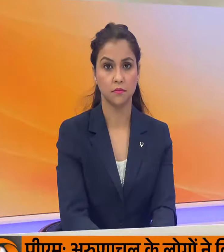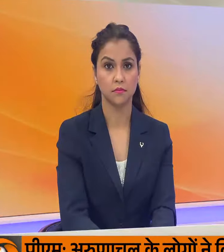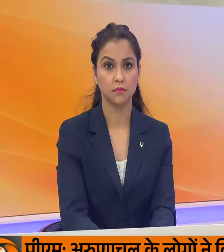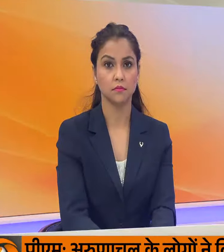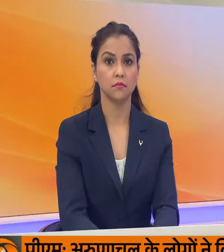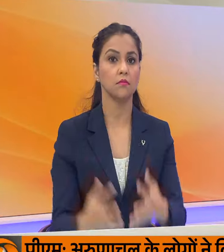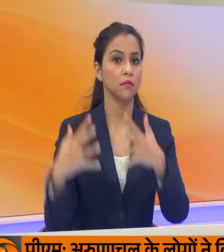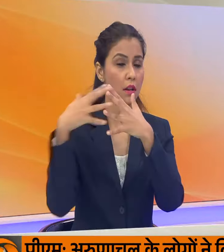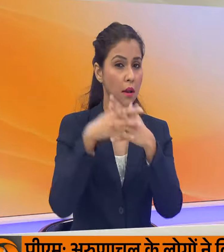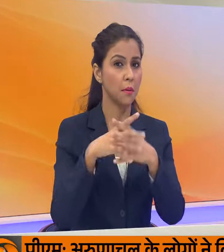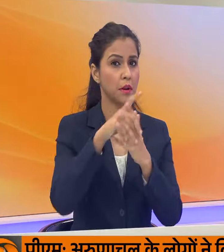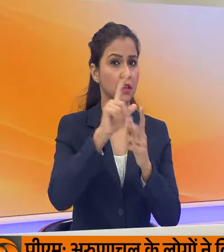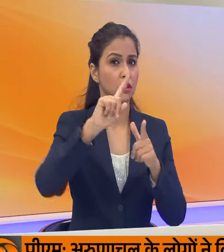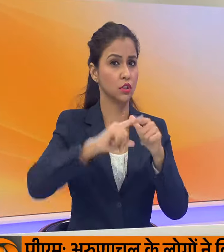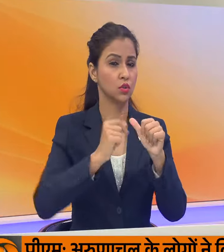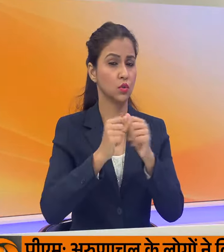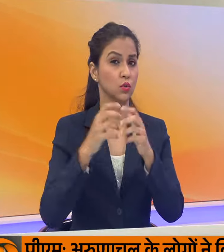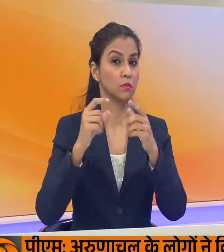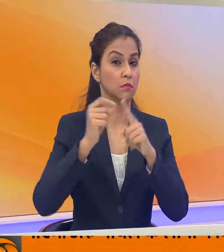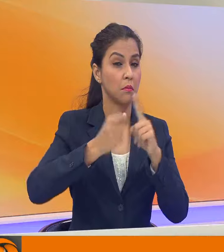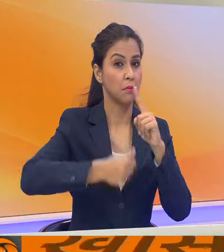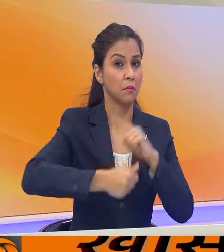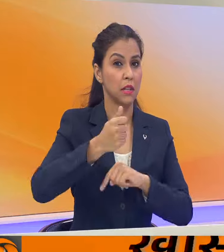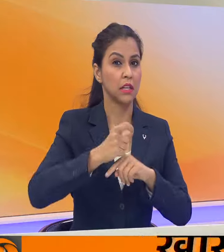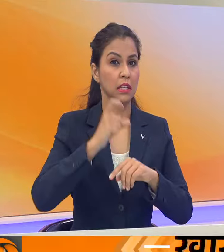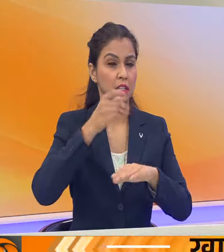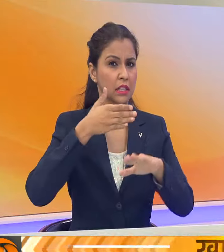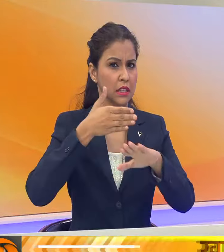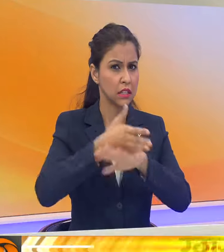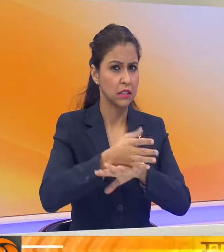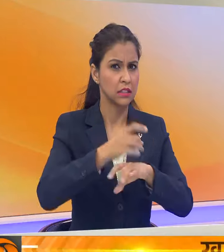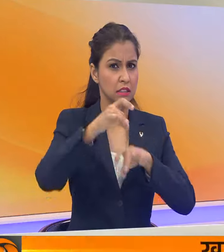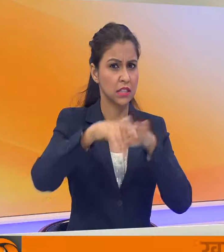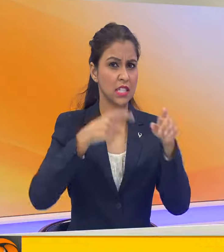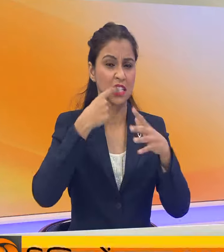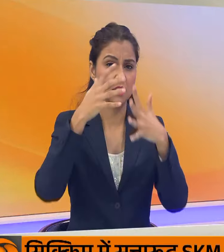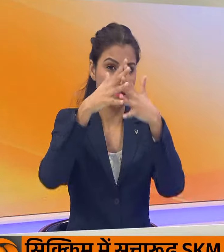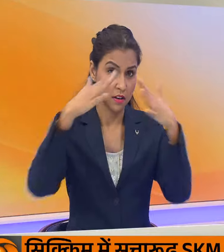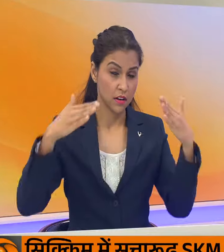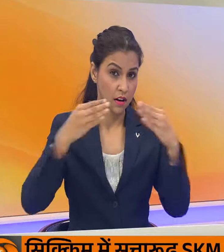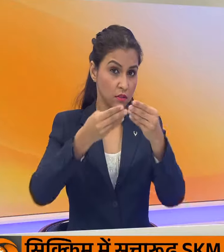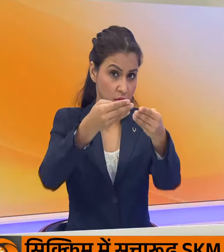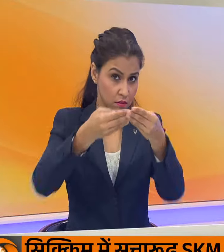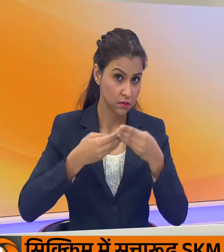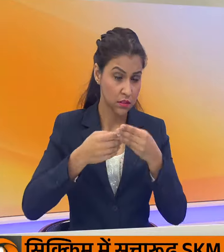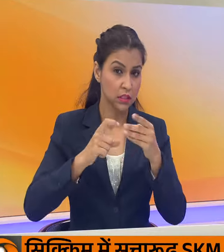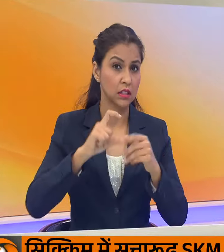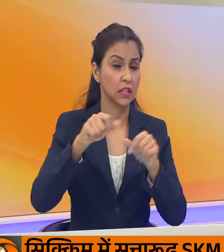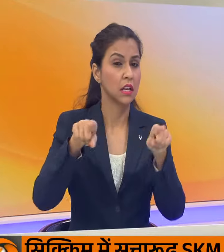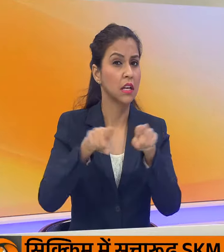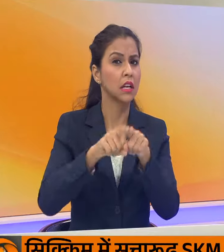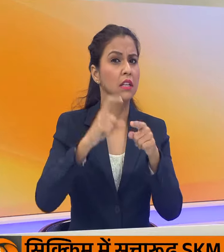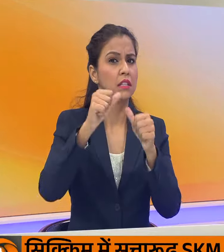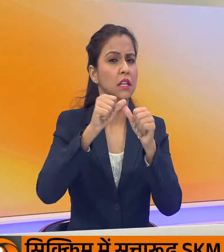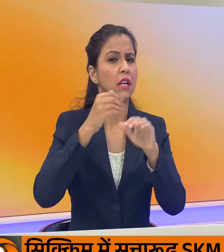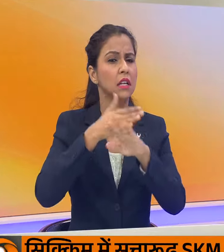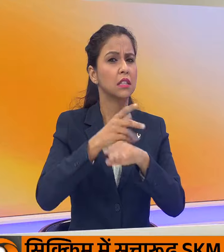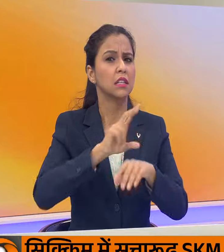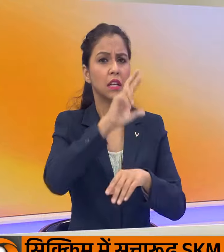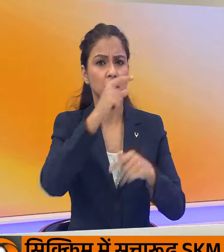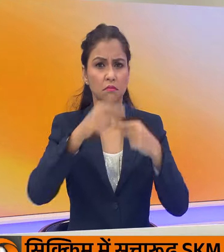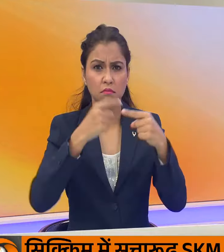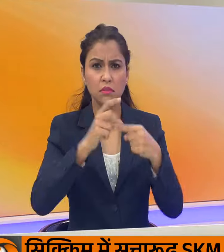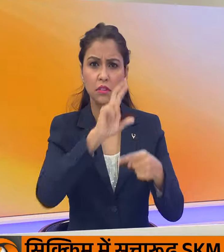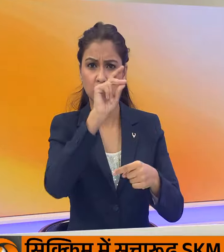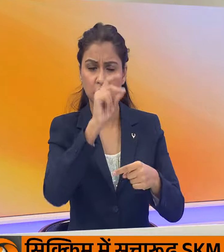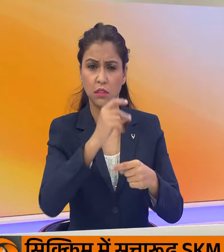अमेरिका के राश्ट्रपती जो बाइडन ने कैंसर सिटी चीफ्स का वाइट हाउस में स्वागत किया कैंसर सिटी चीफ्स ने लगातार दूसरी बार